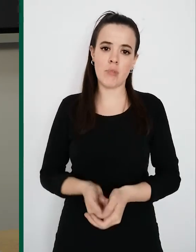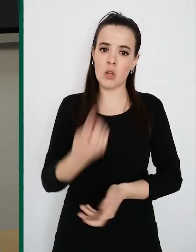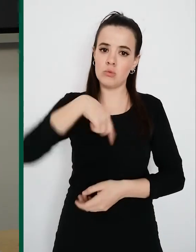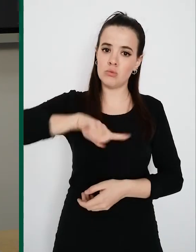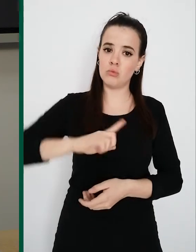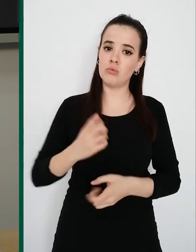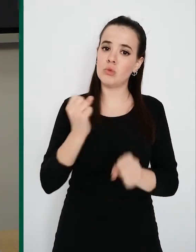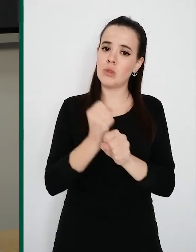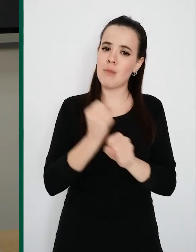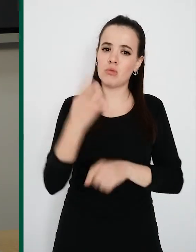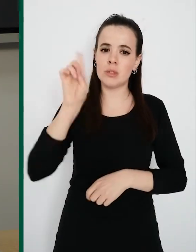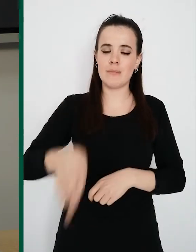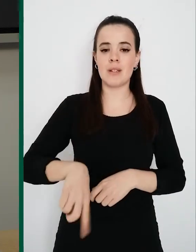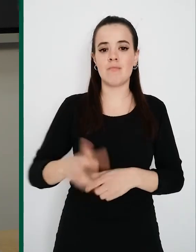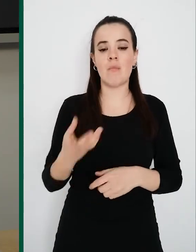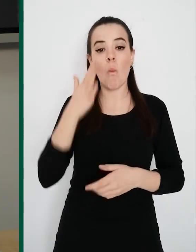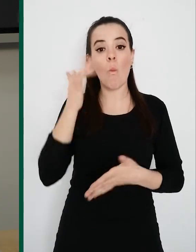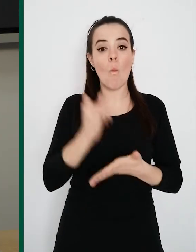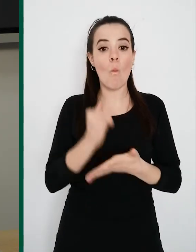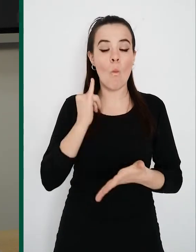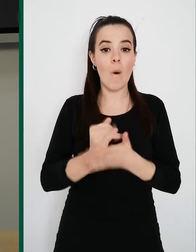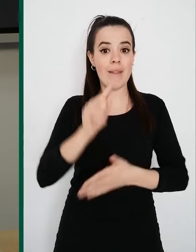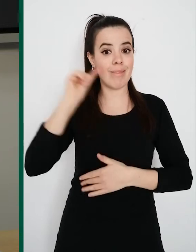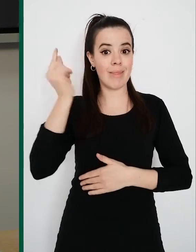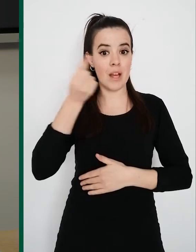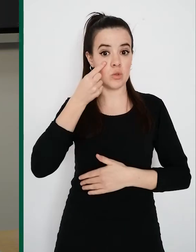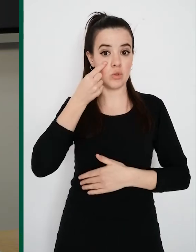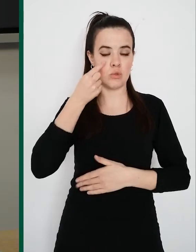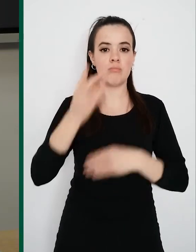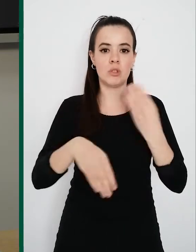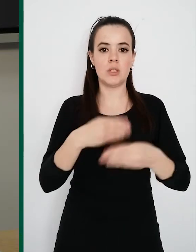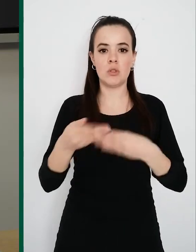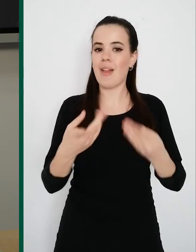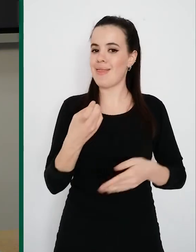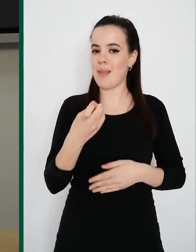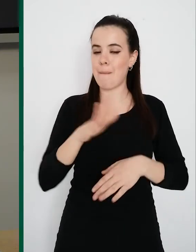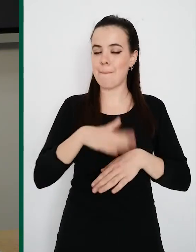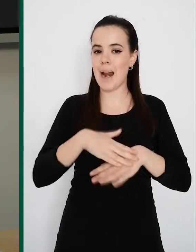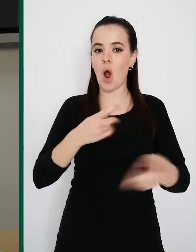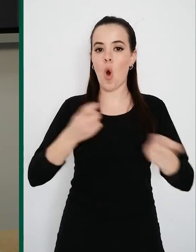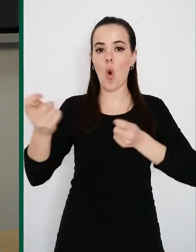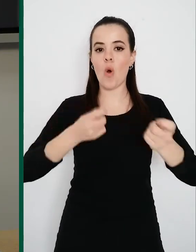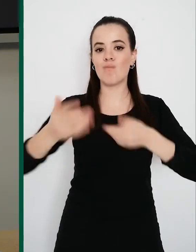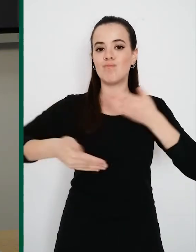coronavirus, también hemos realizado las pruebas diagnósticas que son esenciales para controlar y gestionar la evolución de la pandemia.